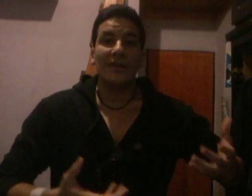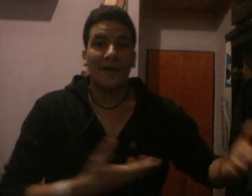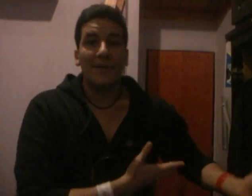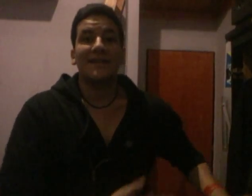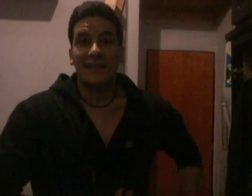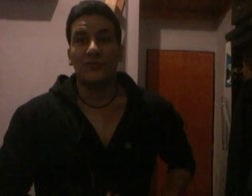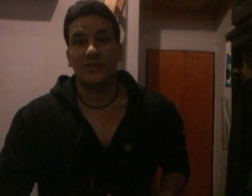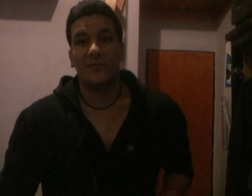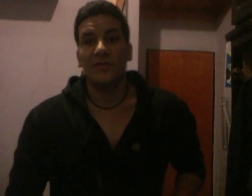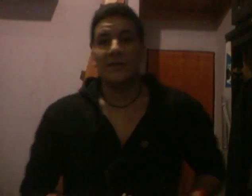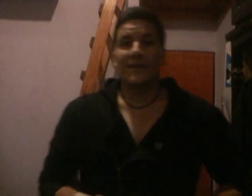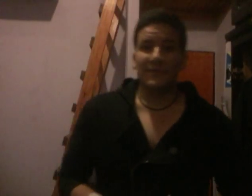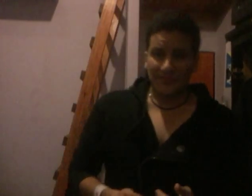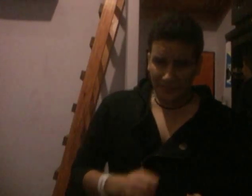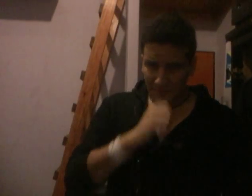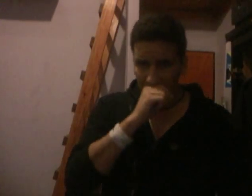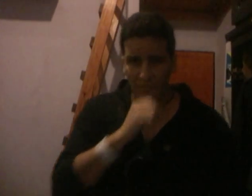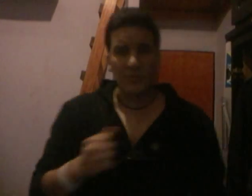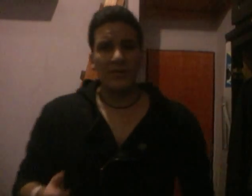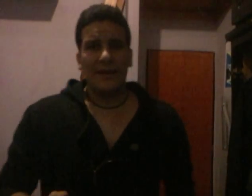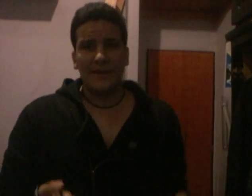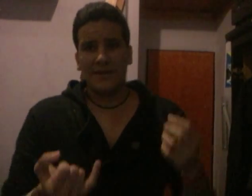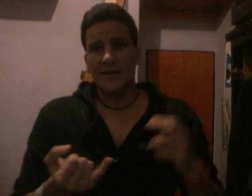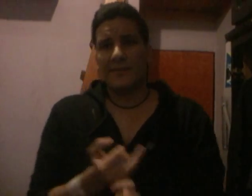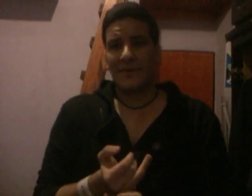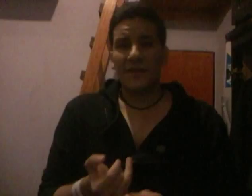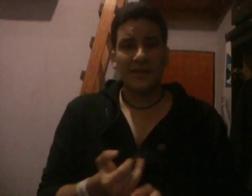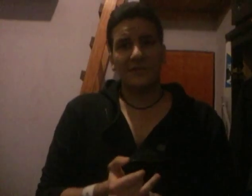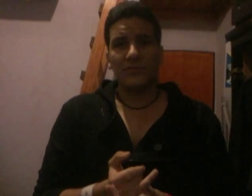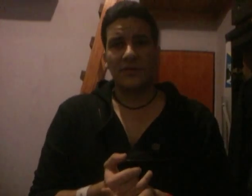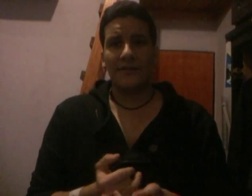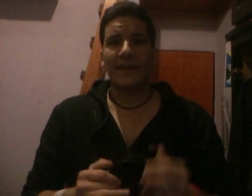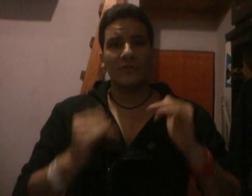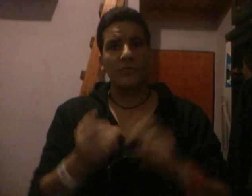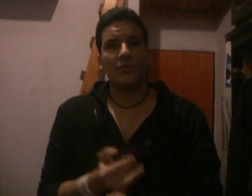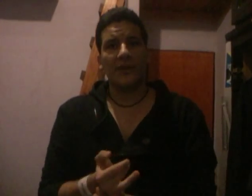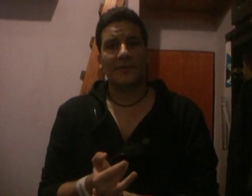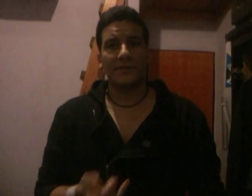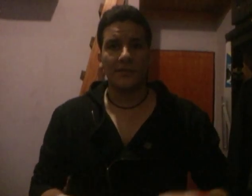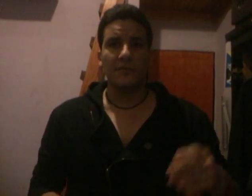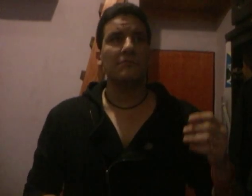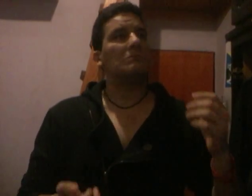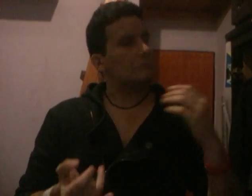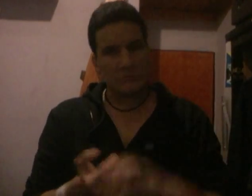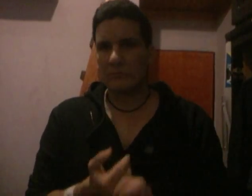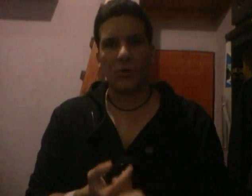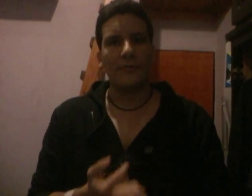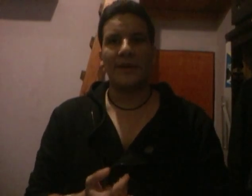del Batman que ya conocíamos. Pues bueno, el personaje de Lex Luthor, la verdad que estuvo muy bien representado, compra,